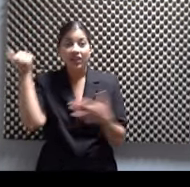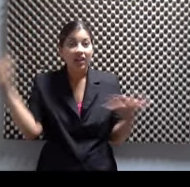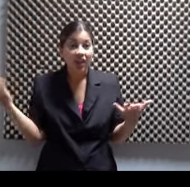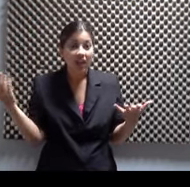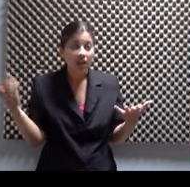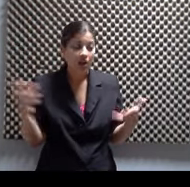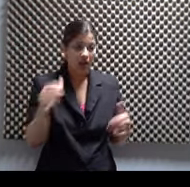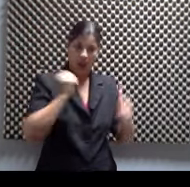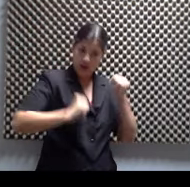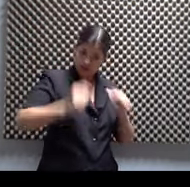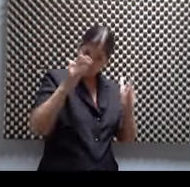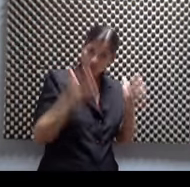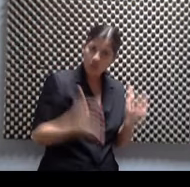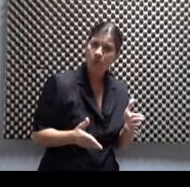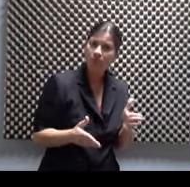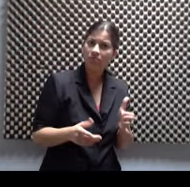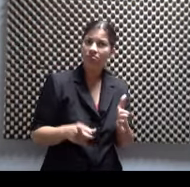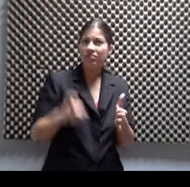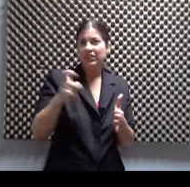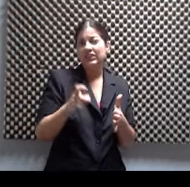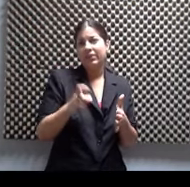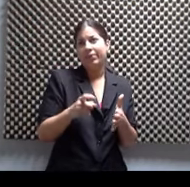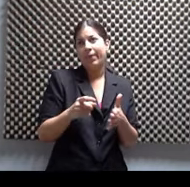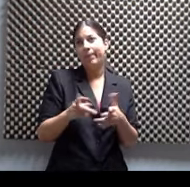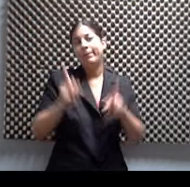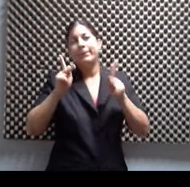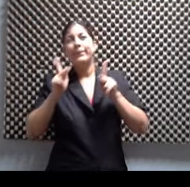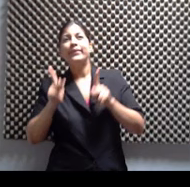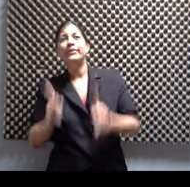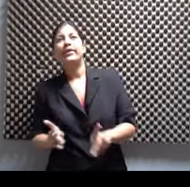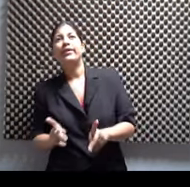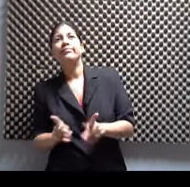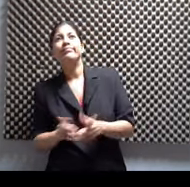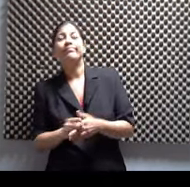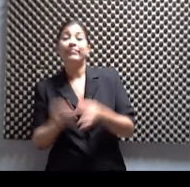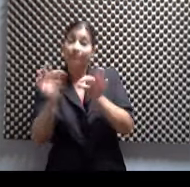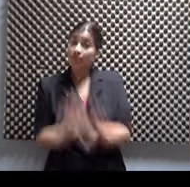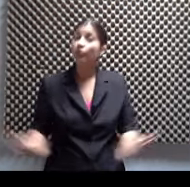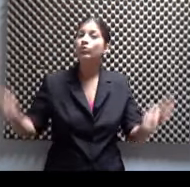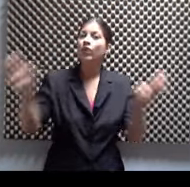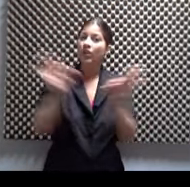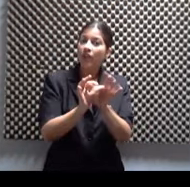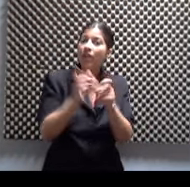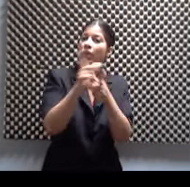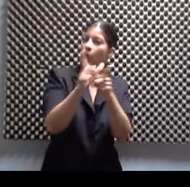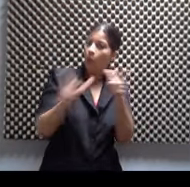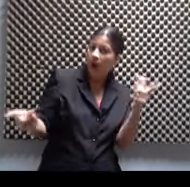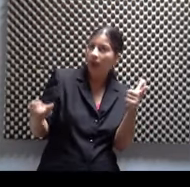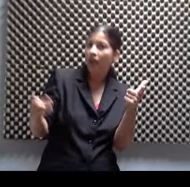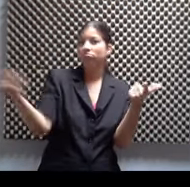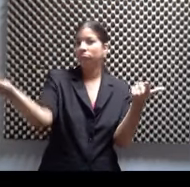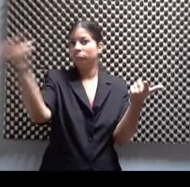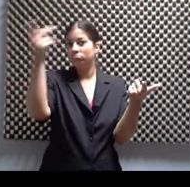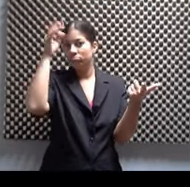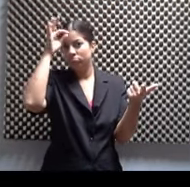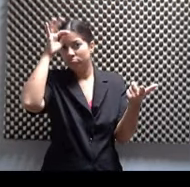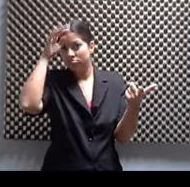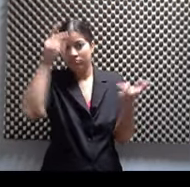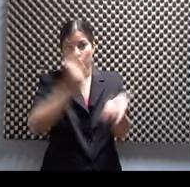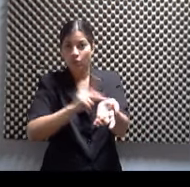Otras cosas. Vamos a decir, jugosos, personajes que tengan mucha sustancia para representar. Un lenguaje. Una psicología. Exacto. Y entonces me dicen siempre mis